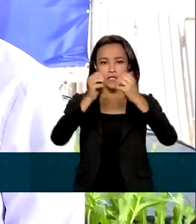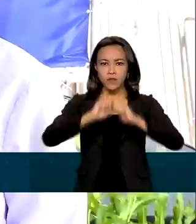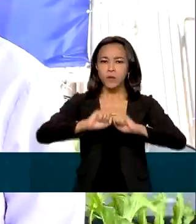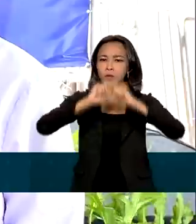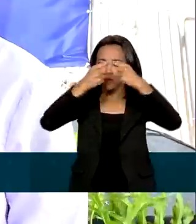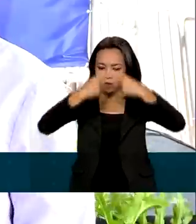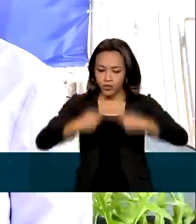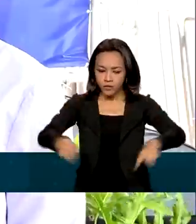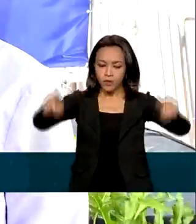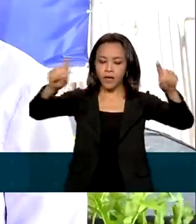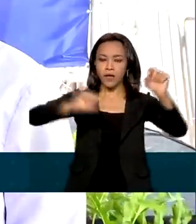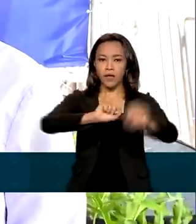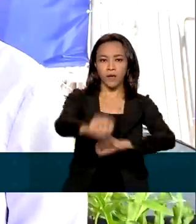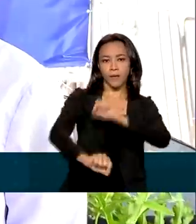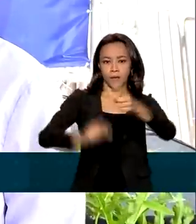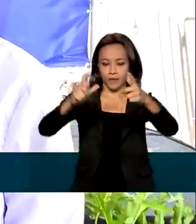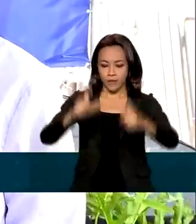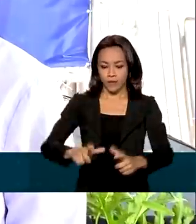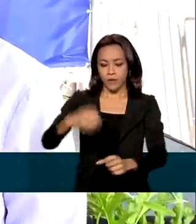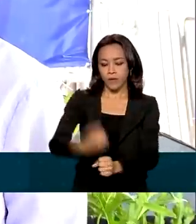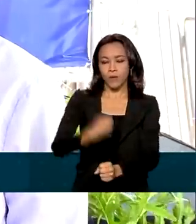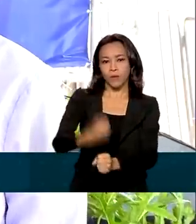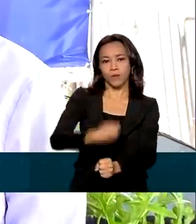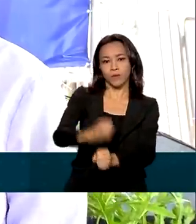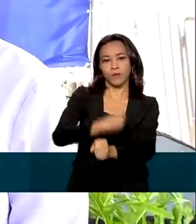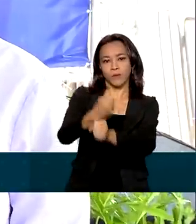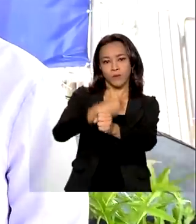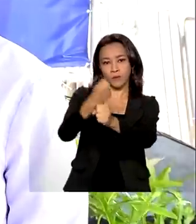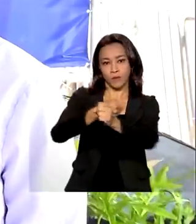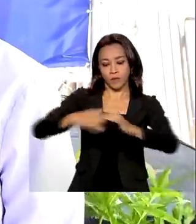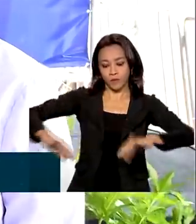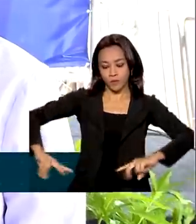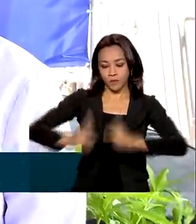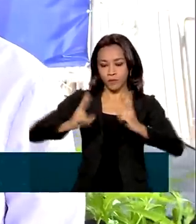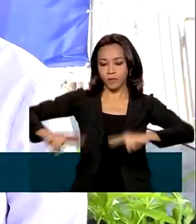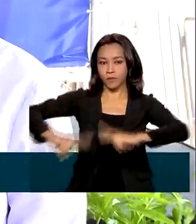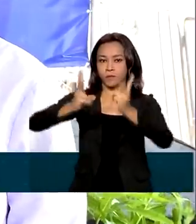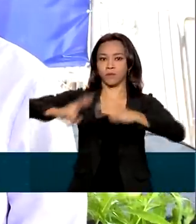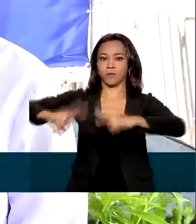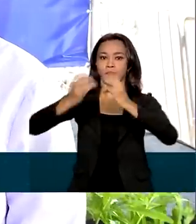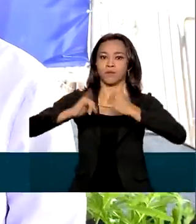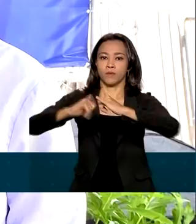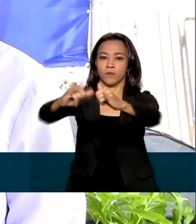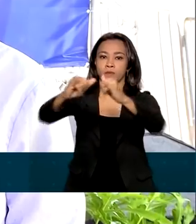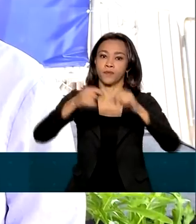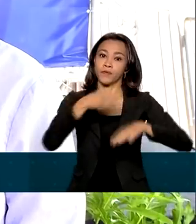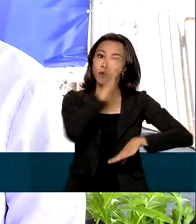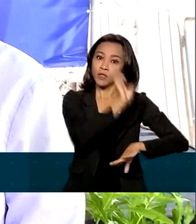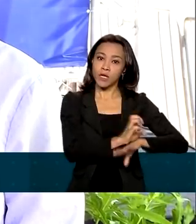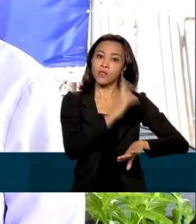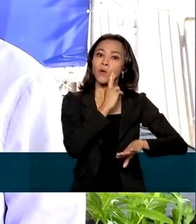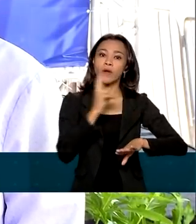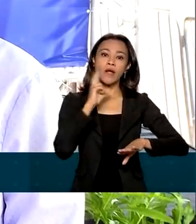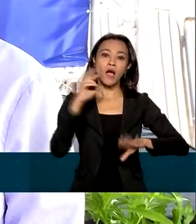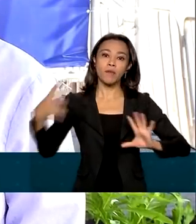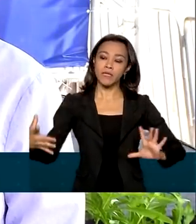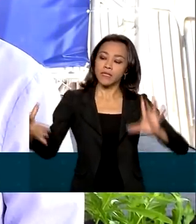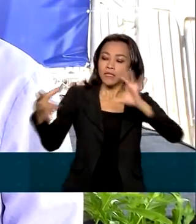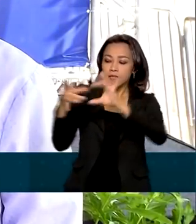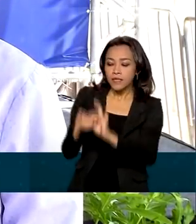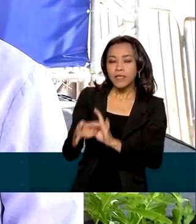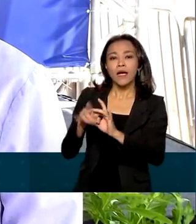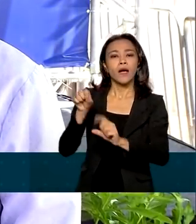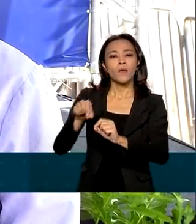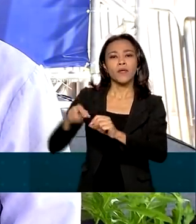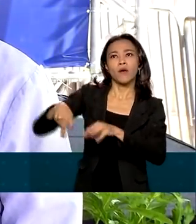fundamental para a construção da linha de transmissão que vai interligar Roraima ao Sistema Nacional de Produção